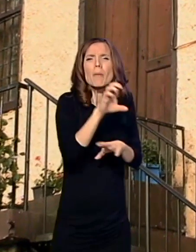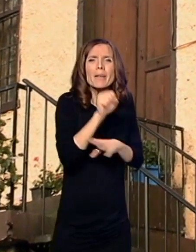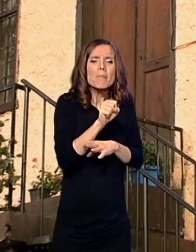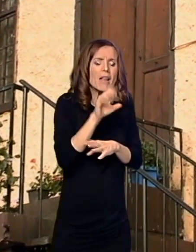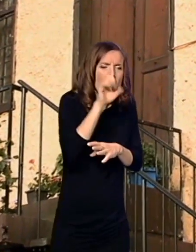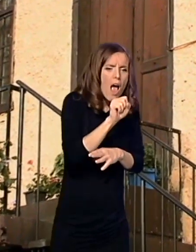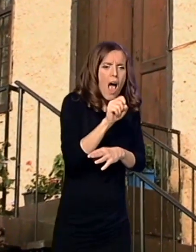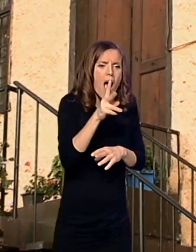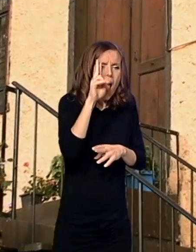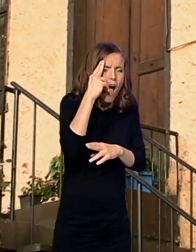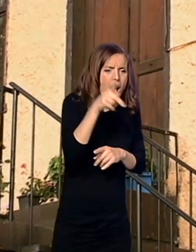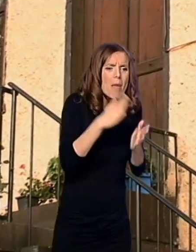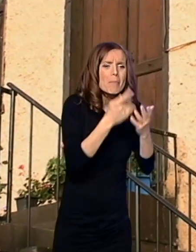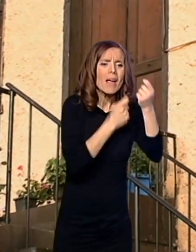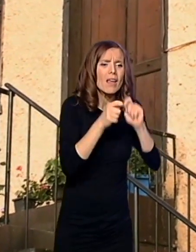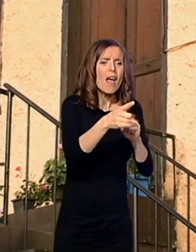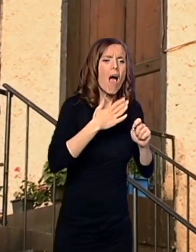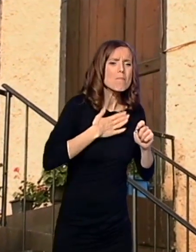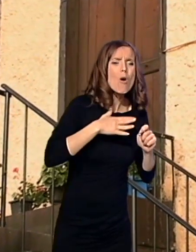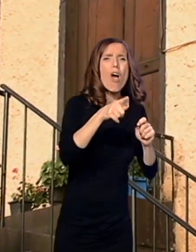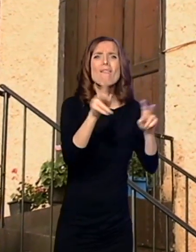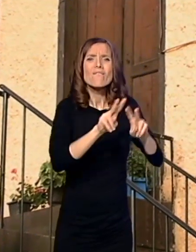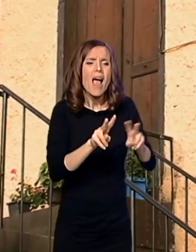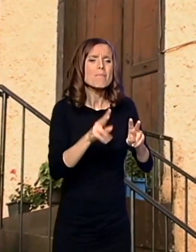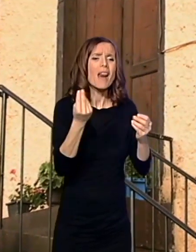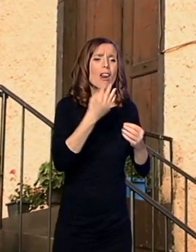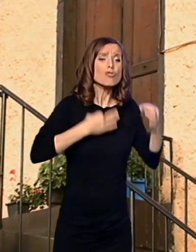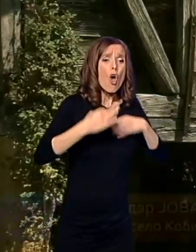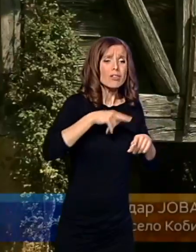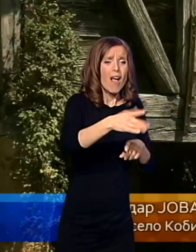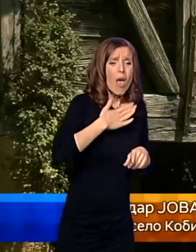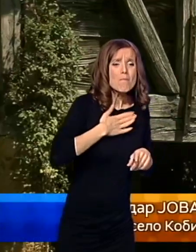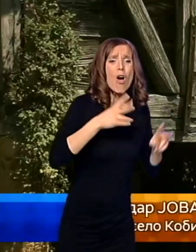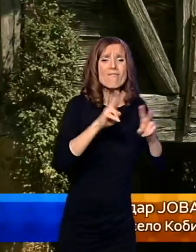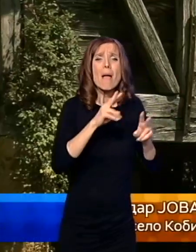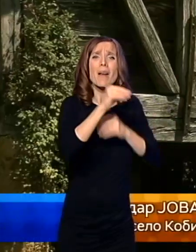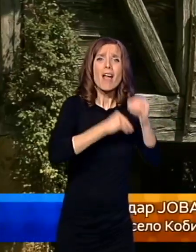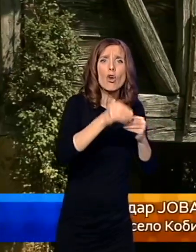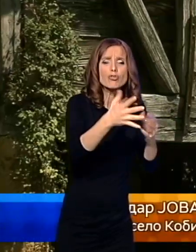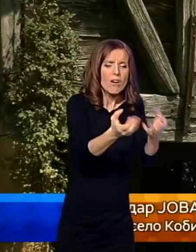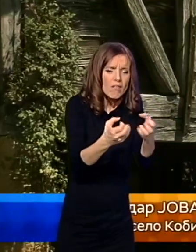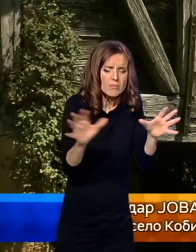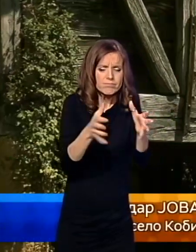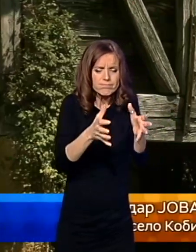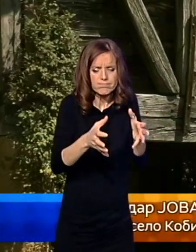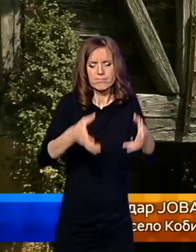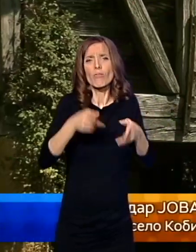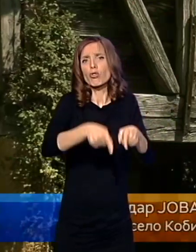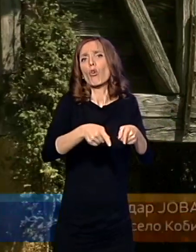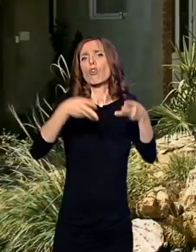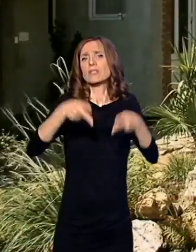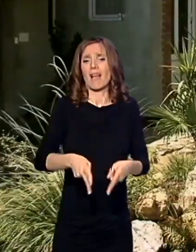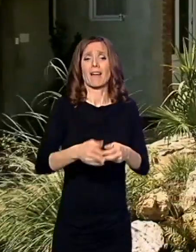ako ostalo nešto od odela koje su poznane, to su sakupili malo i to sahranjivali. Moj deda je ovdje, deova česma, sahranjen.